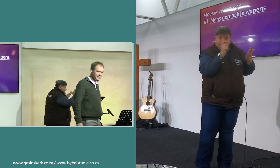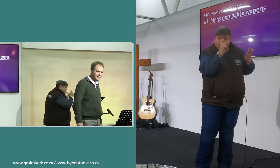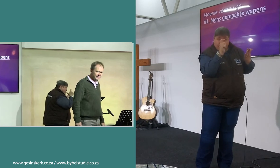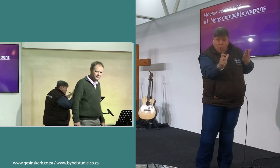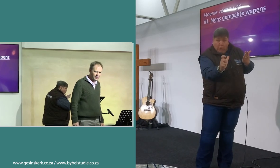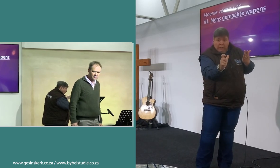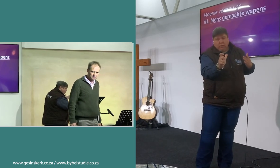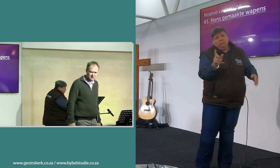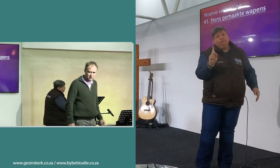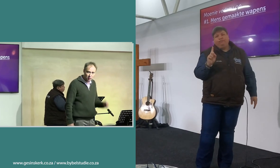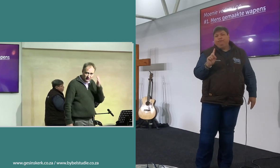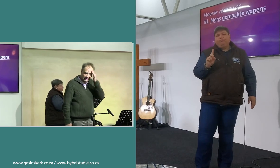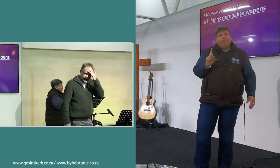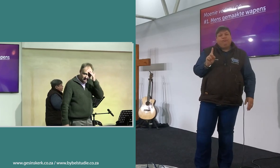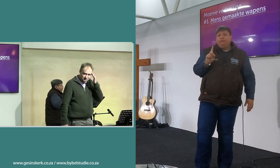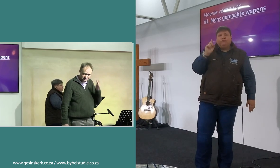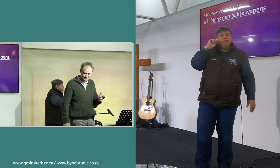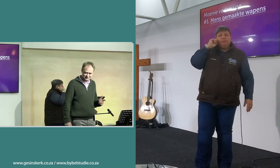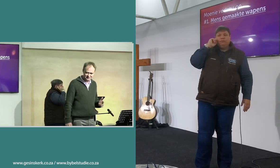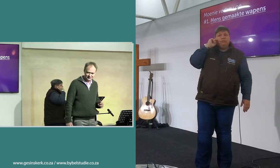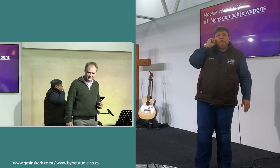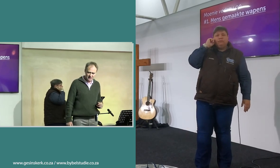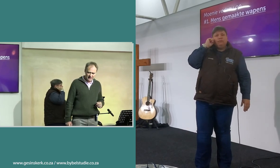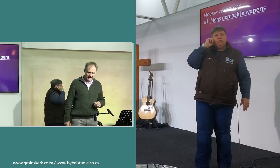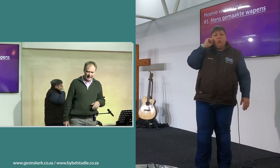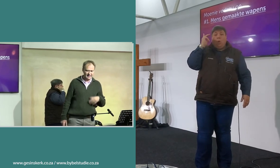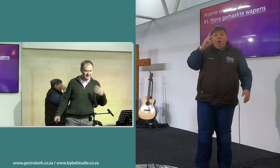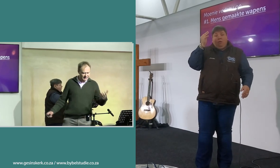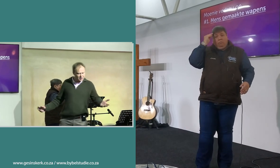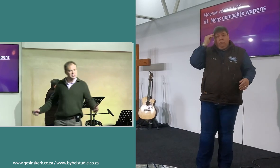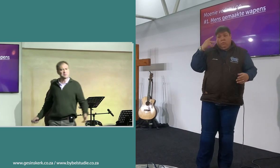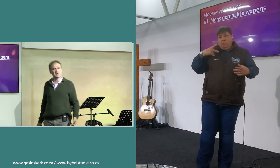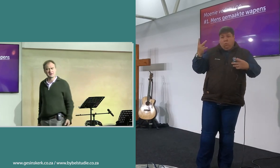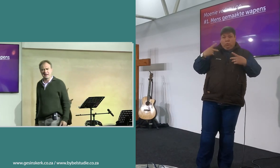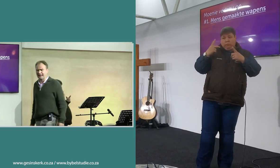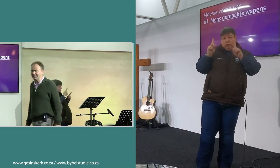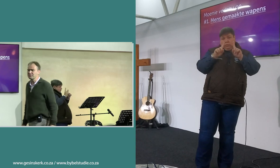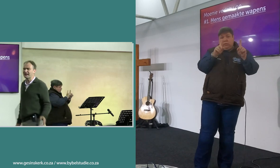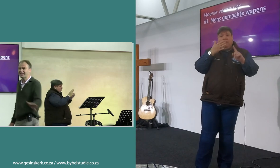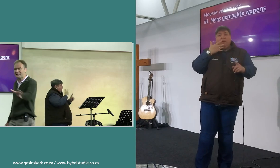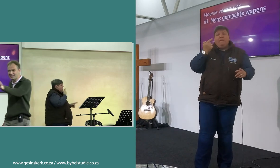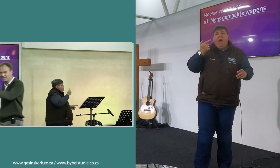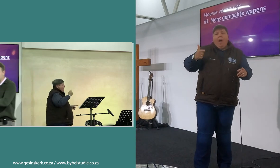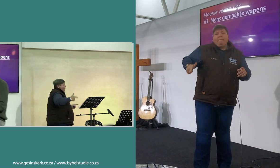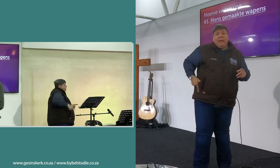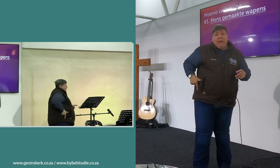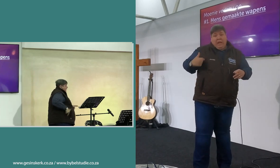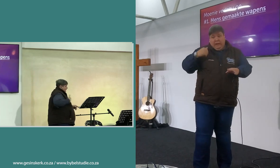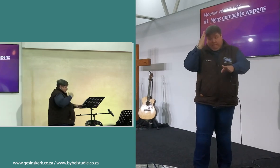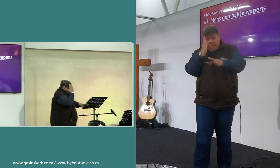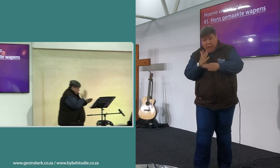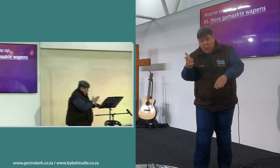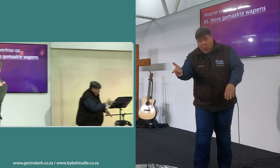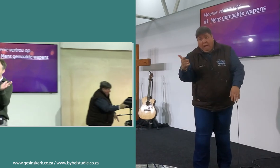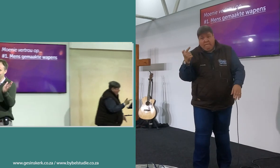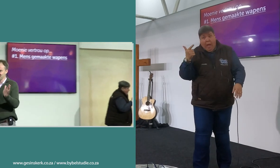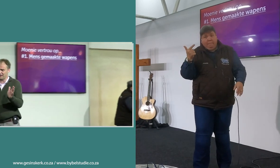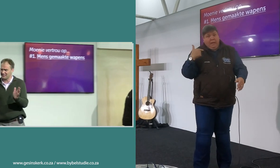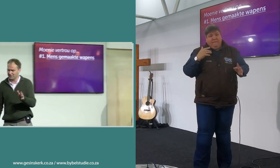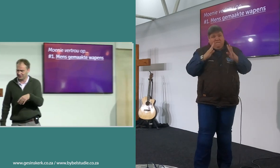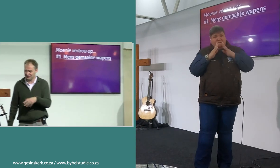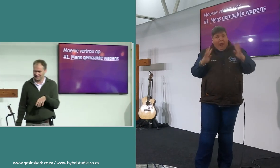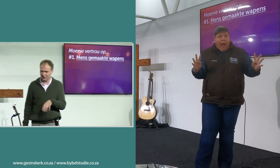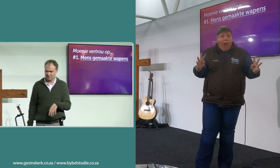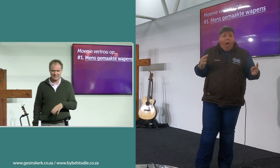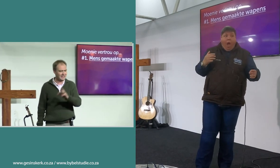van julle hier het nie vier wapens vir ochend hier nie ek reken as a paar wat wel het maar ek reken die meeste het nie so jy sê ja en ek speilig ek nie